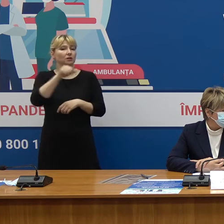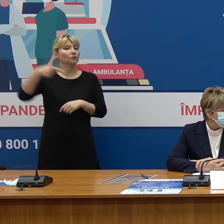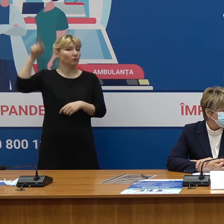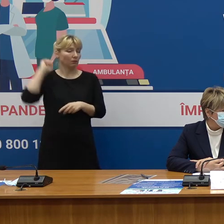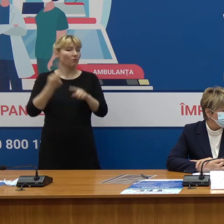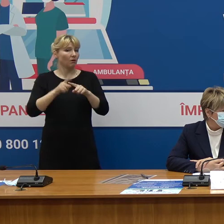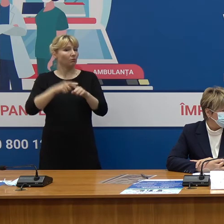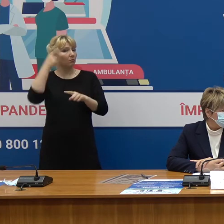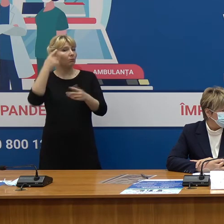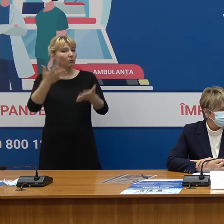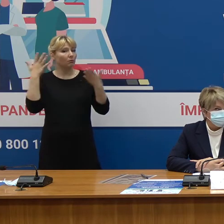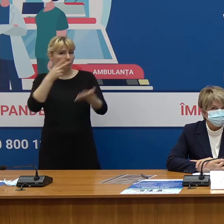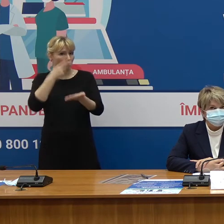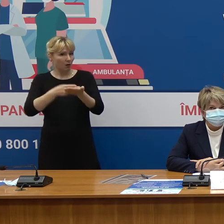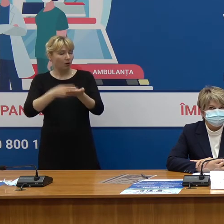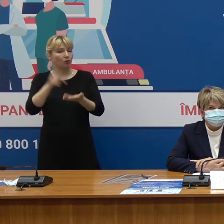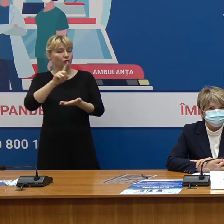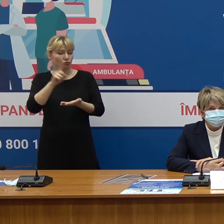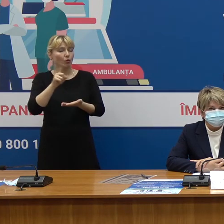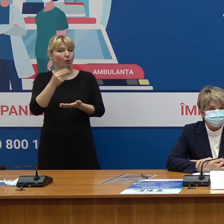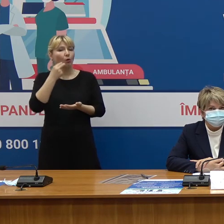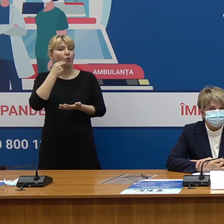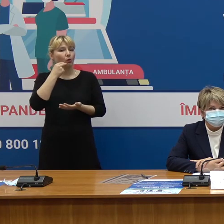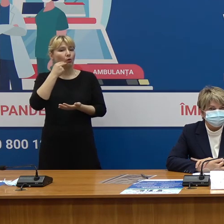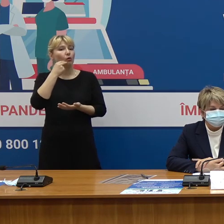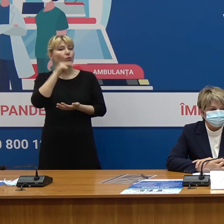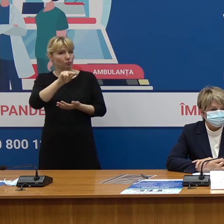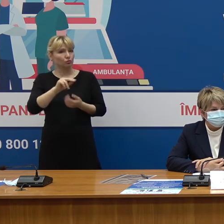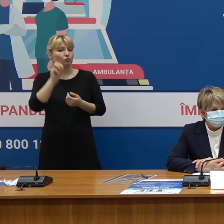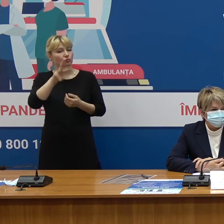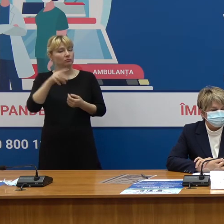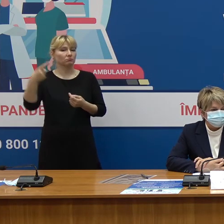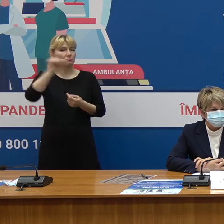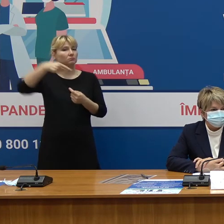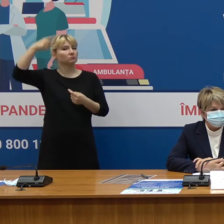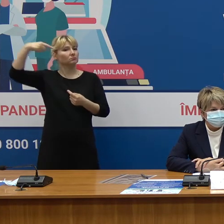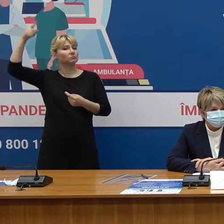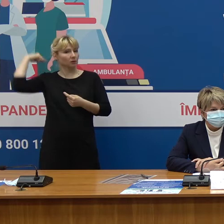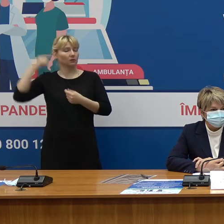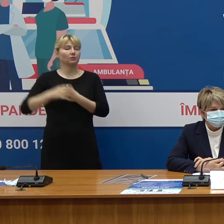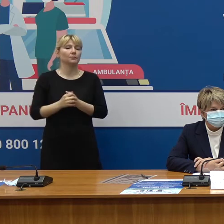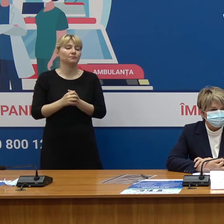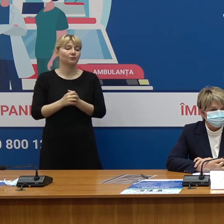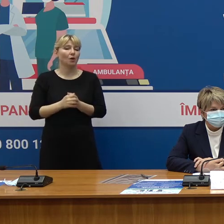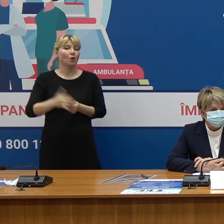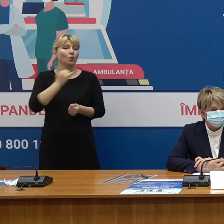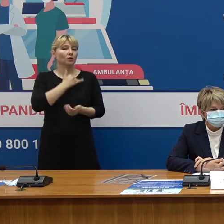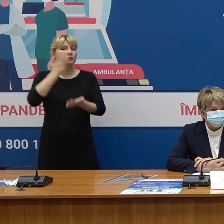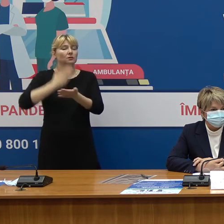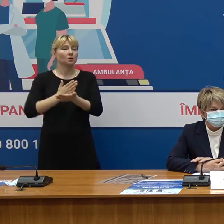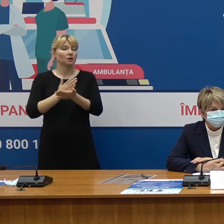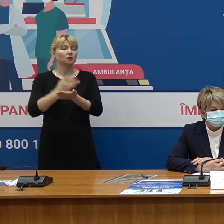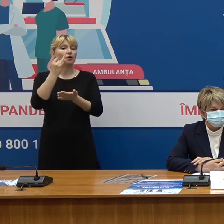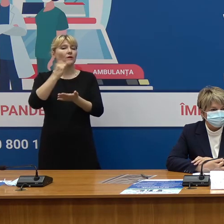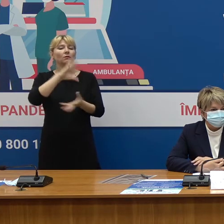reprezintă o creștere semnificativă față de săptămânile precedente. Avem și un